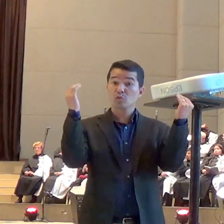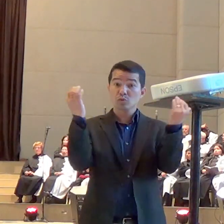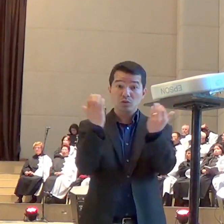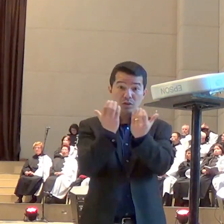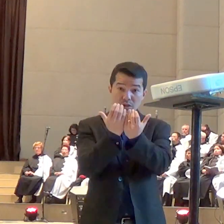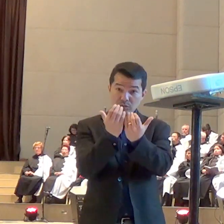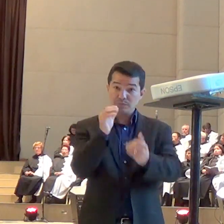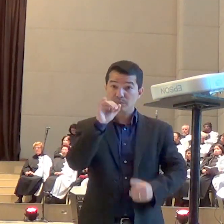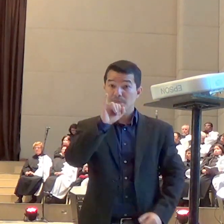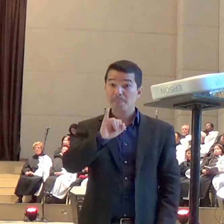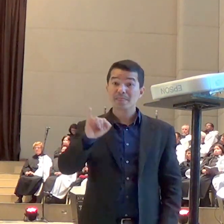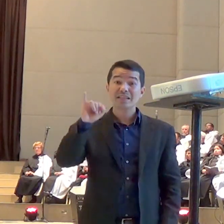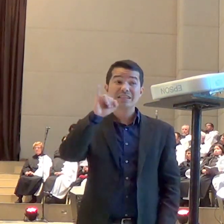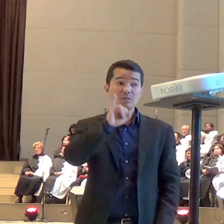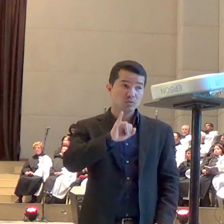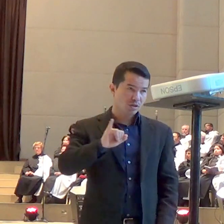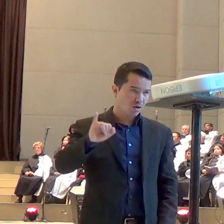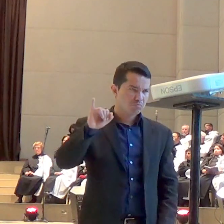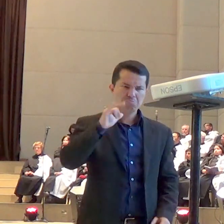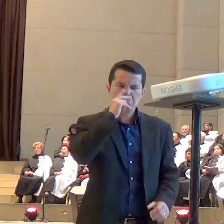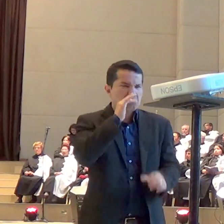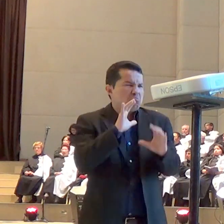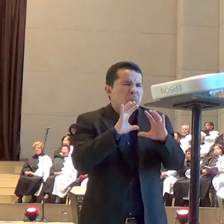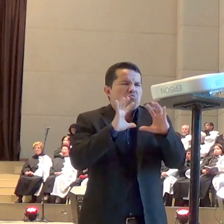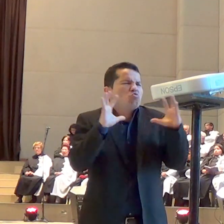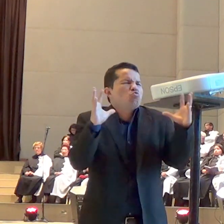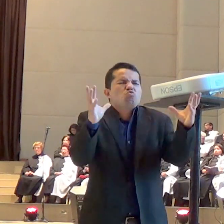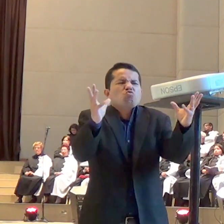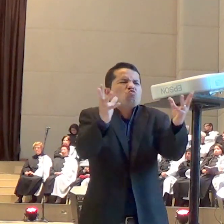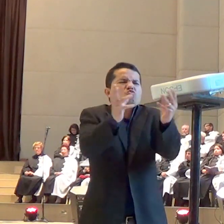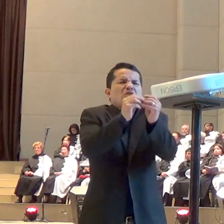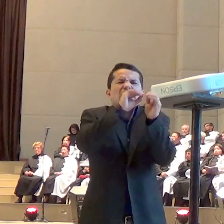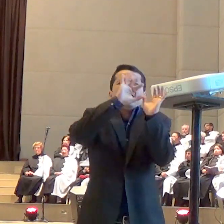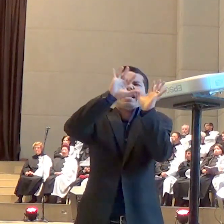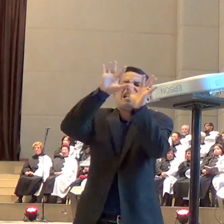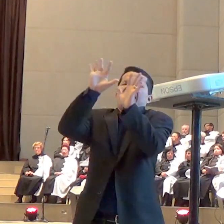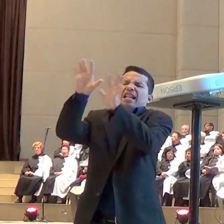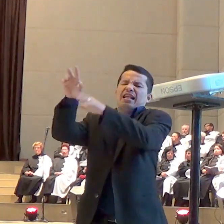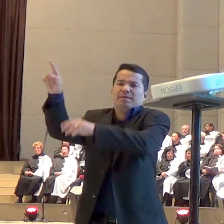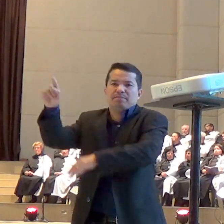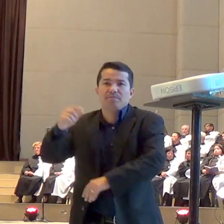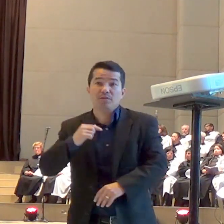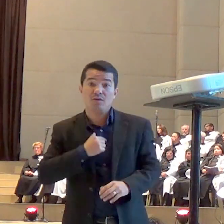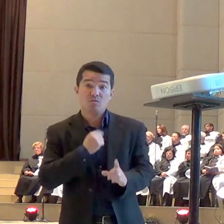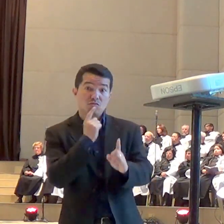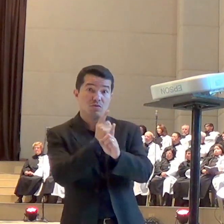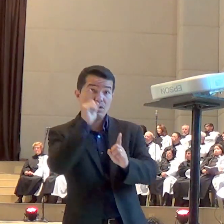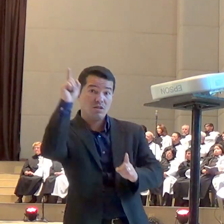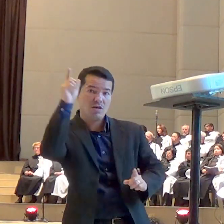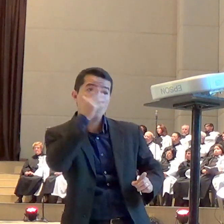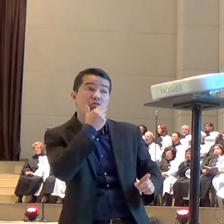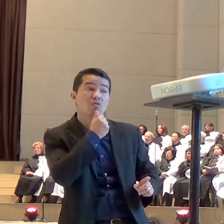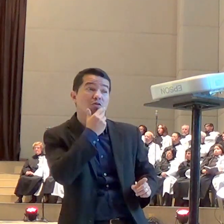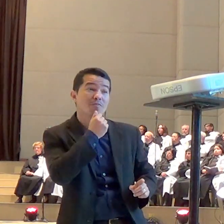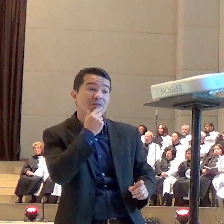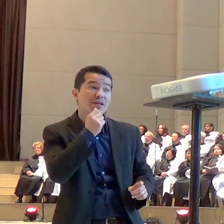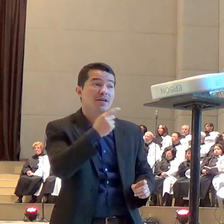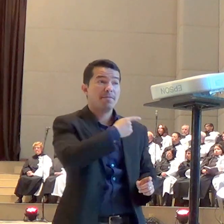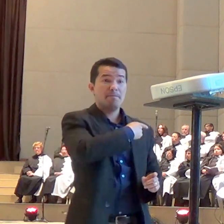na Argélia como pastor de uma grande igreja subterrânea. E quando falaram o número de